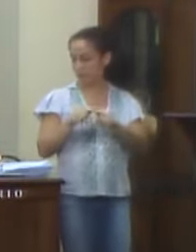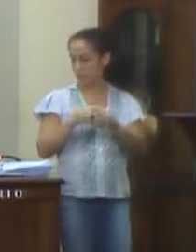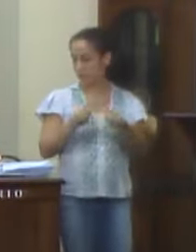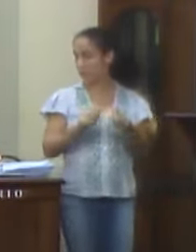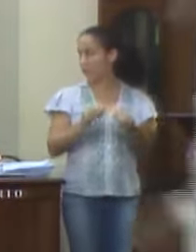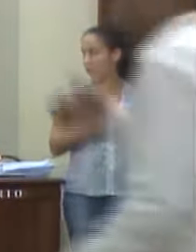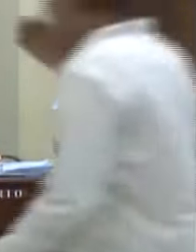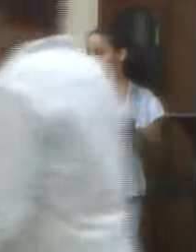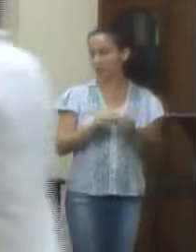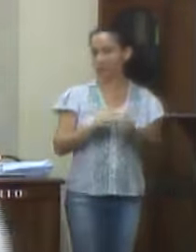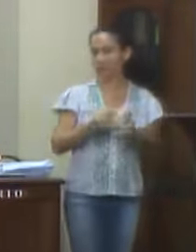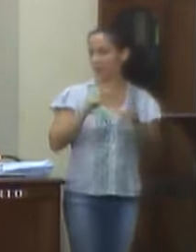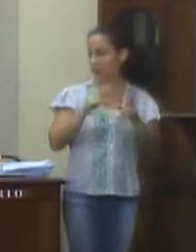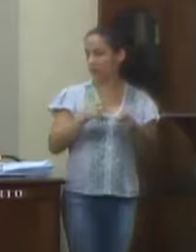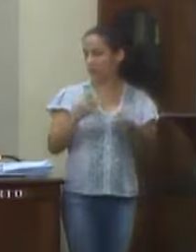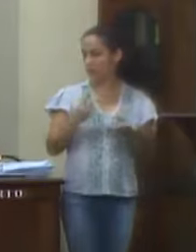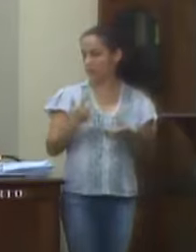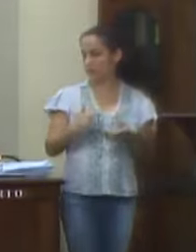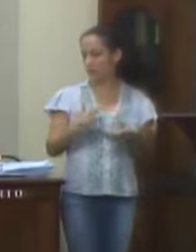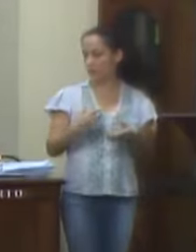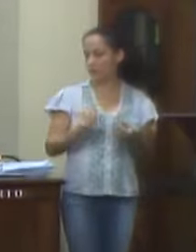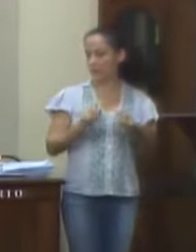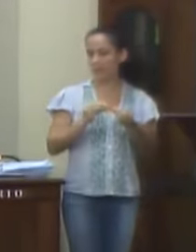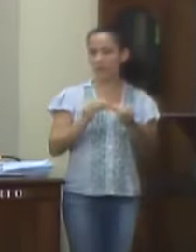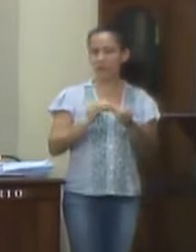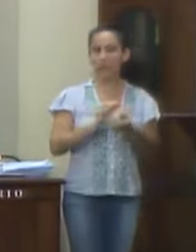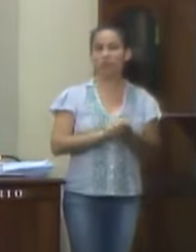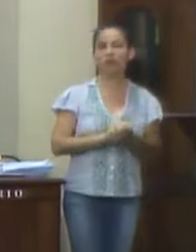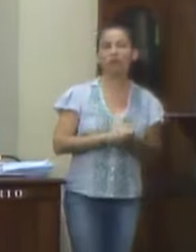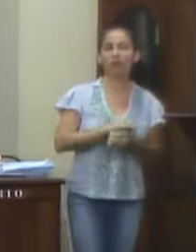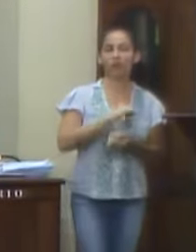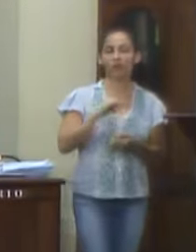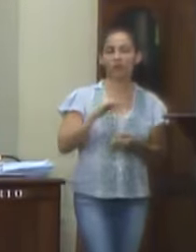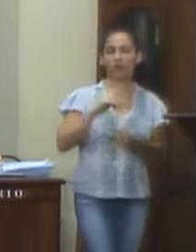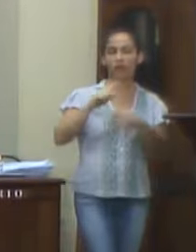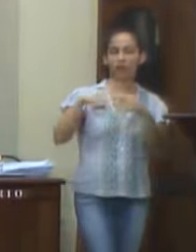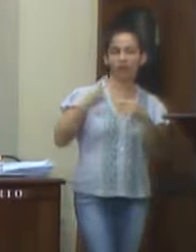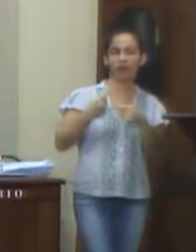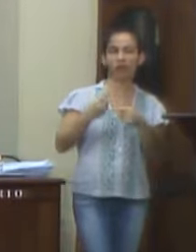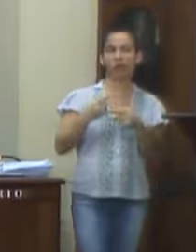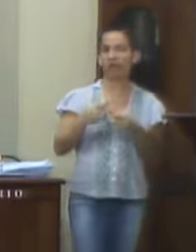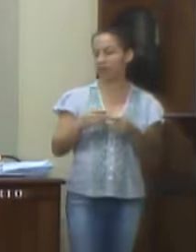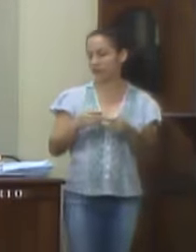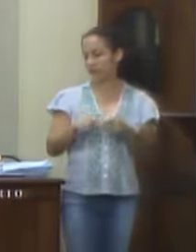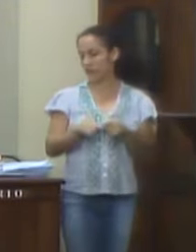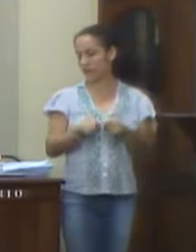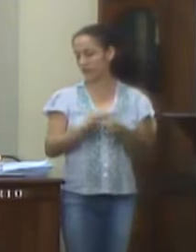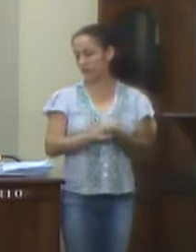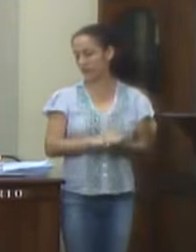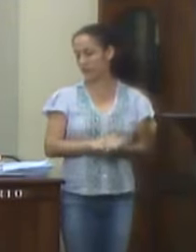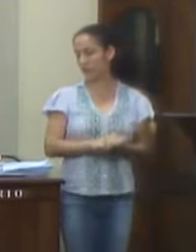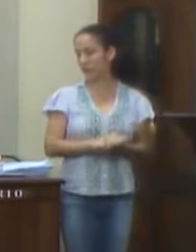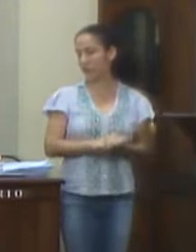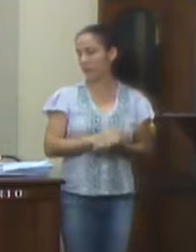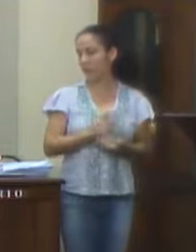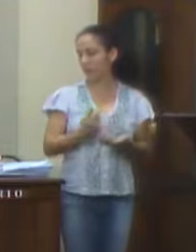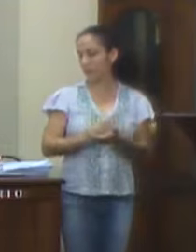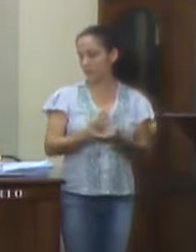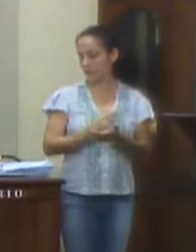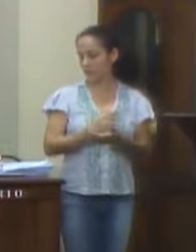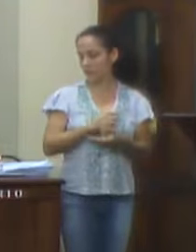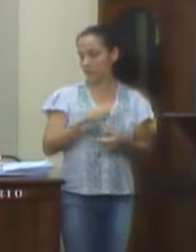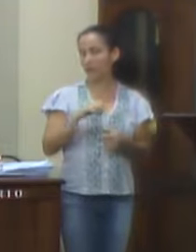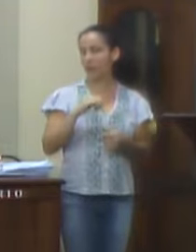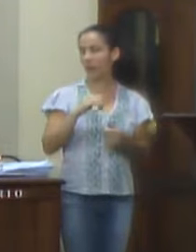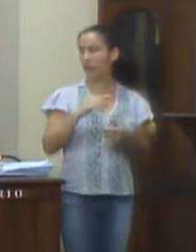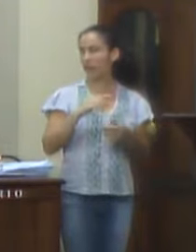Estado do Rio de Janeiro, o mesmo não merece prosperar, senão vejamos. Letra A. Ocorre que a irregularidade